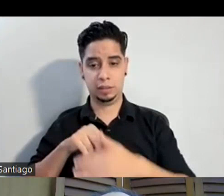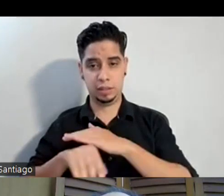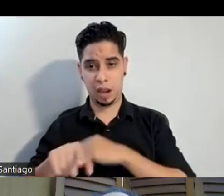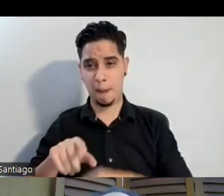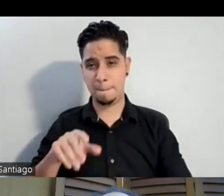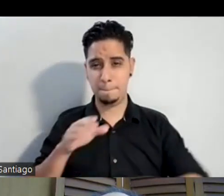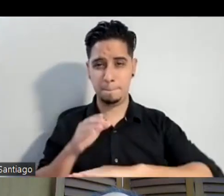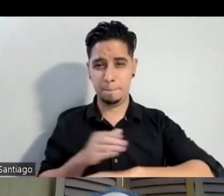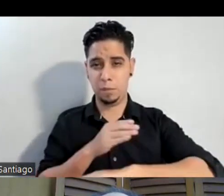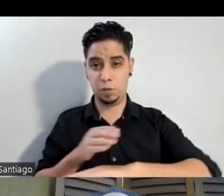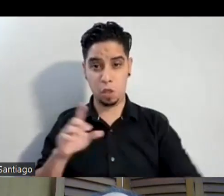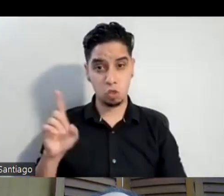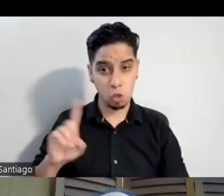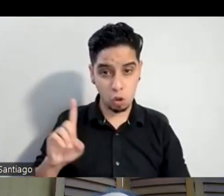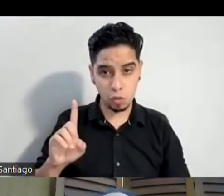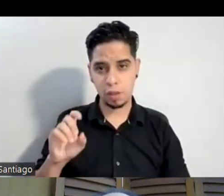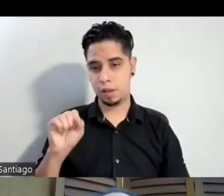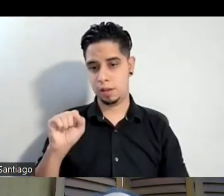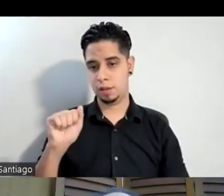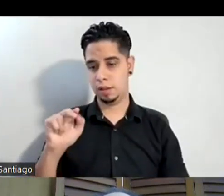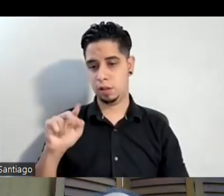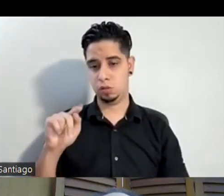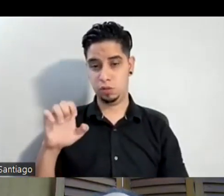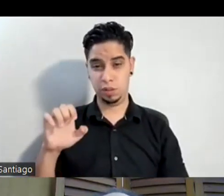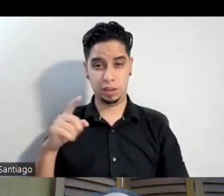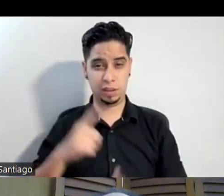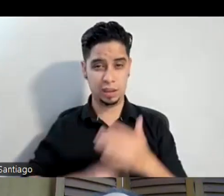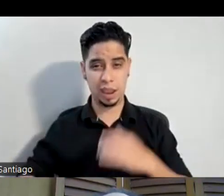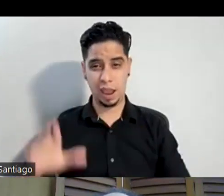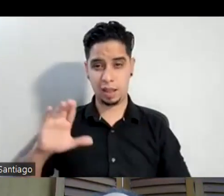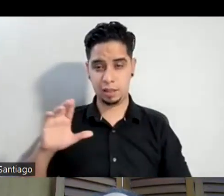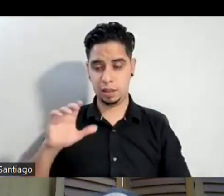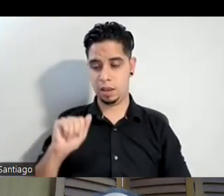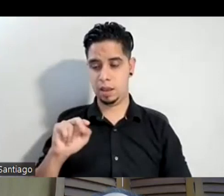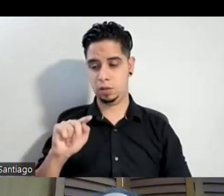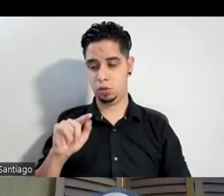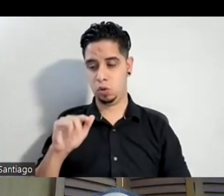en Santurce, que Antonio Pantojo le daba clases a los niños, ahí cogían,